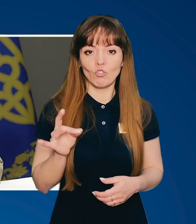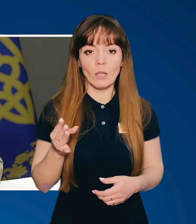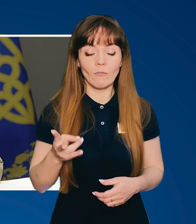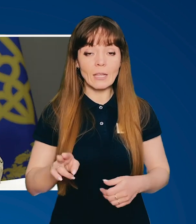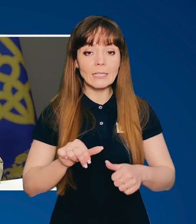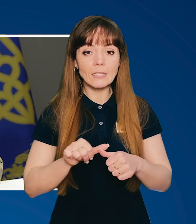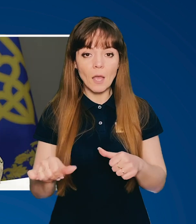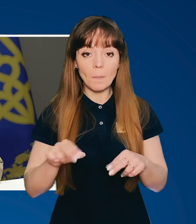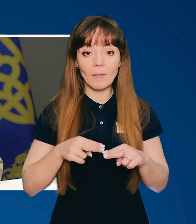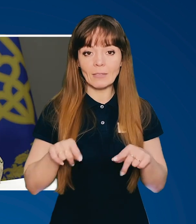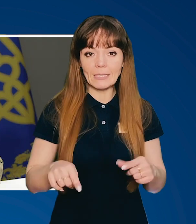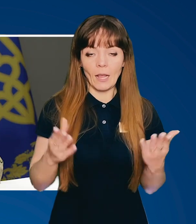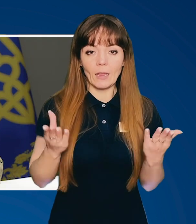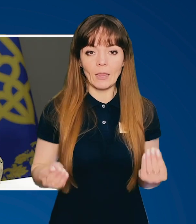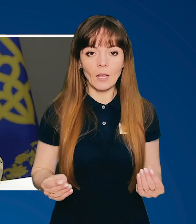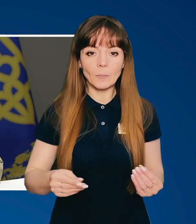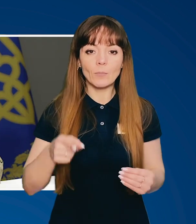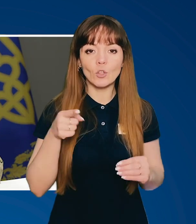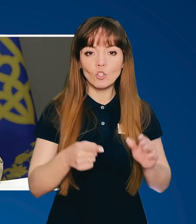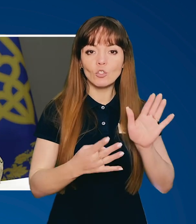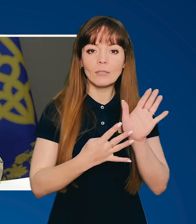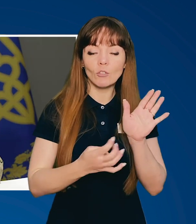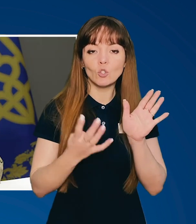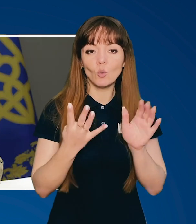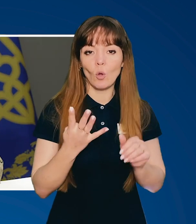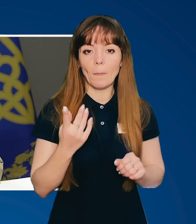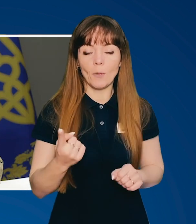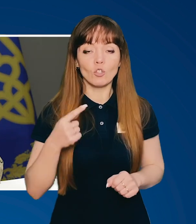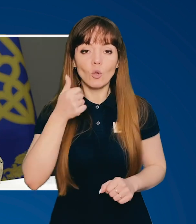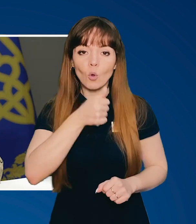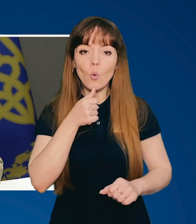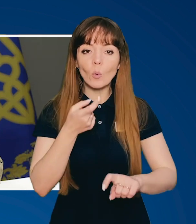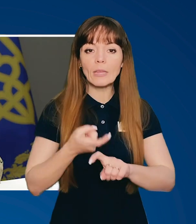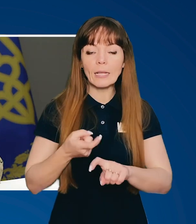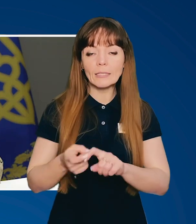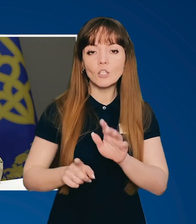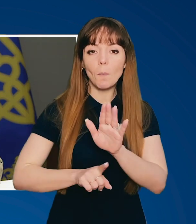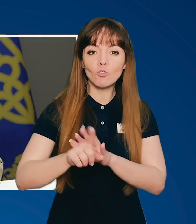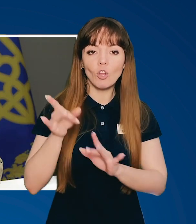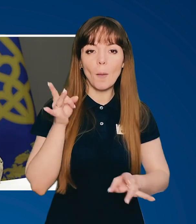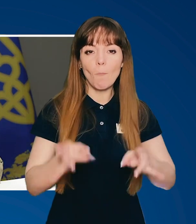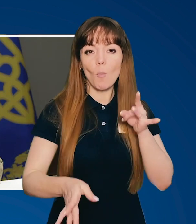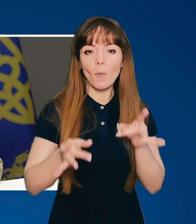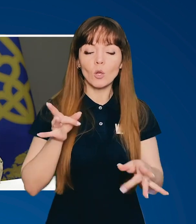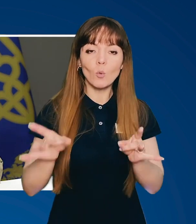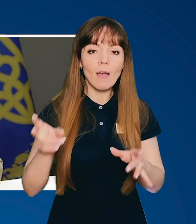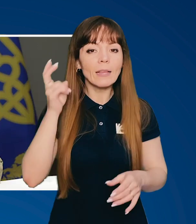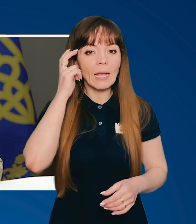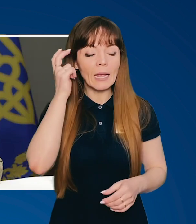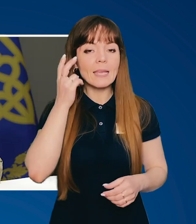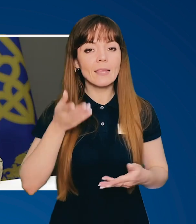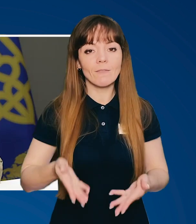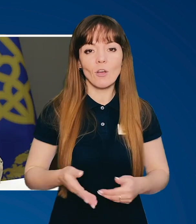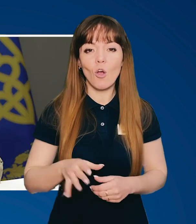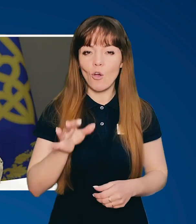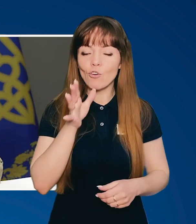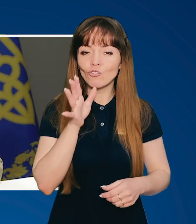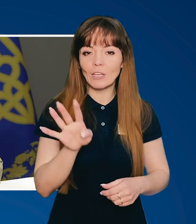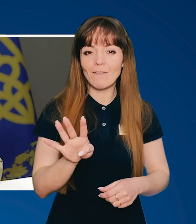червня, саме в цей день 1941 року нацисти почали бомбардування Києва. О